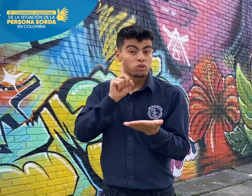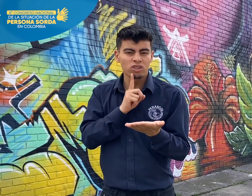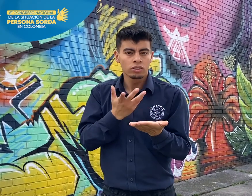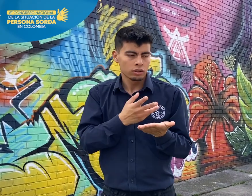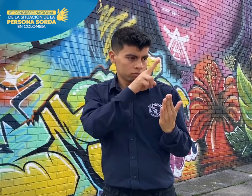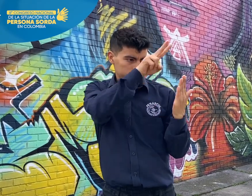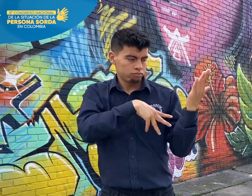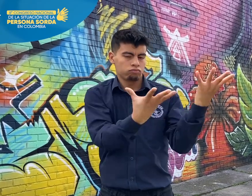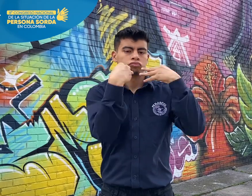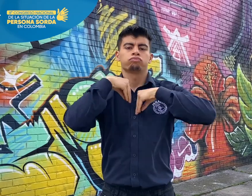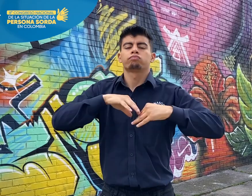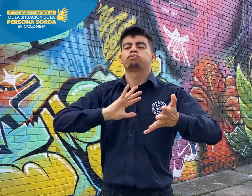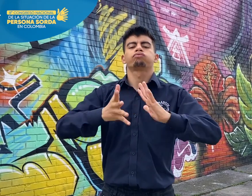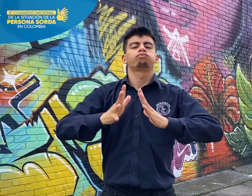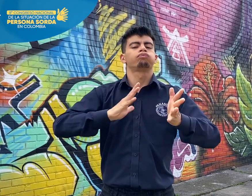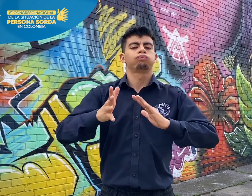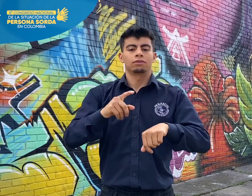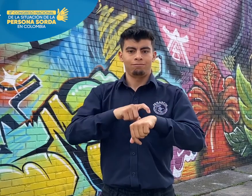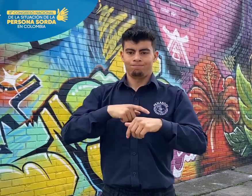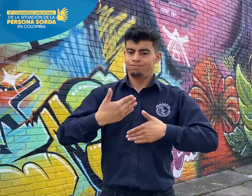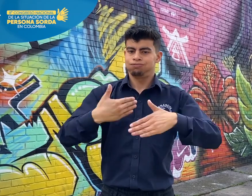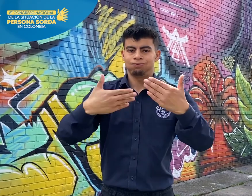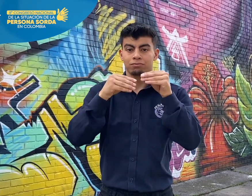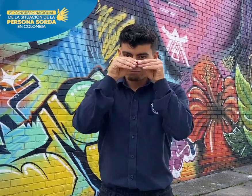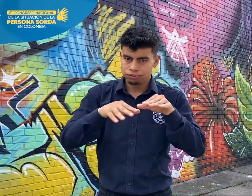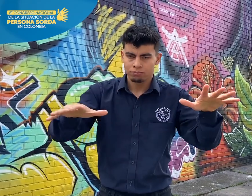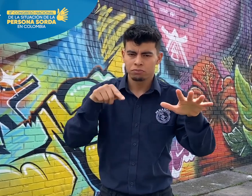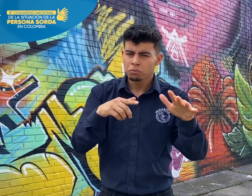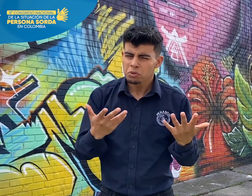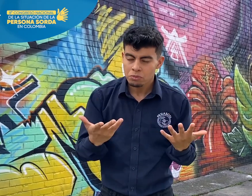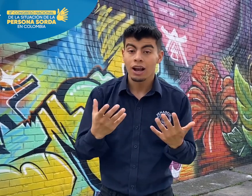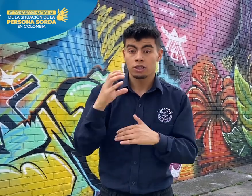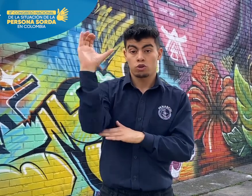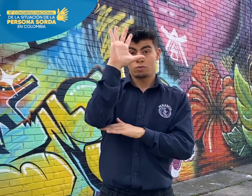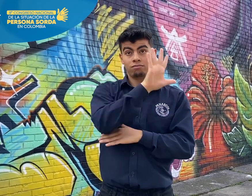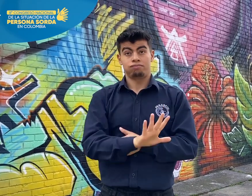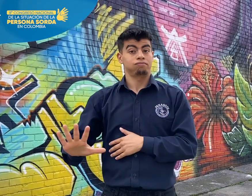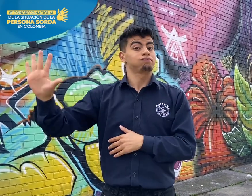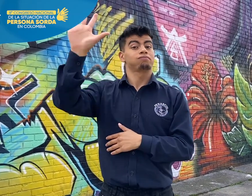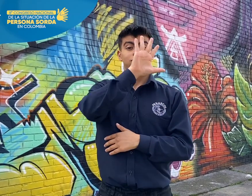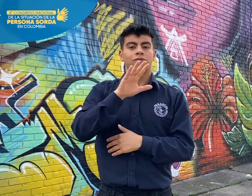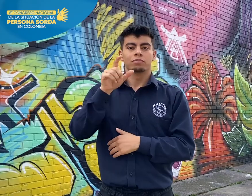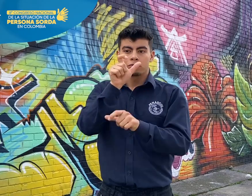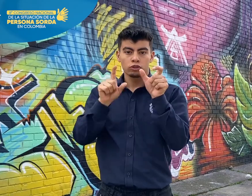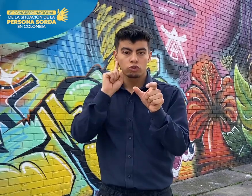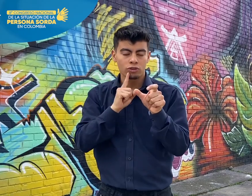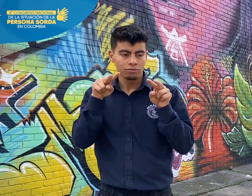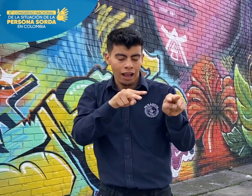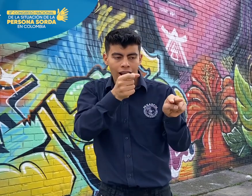válido aclarar que no es una traducción exacta del texto, sino que, para poder agilizar el proceso, los intérpretes sordos se